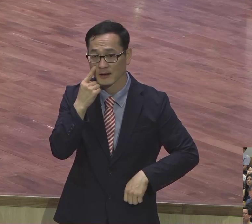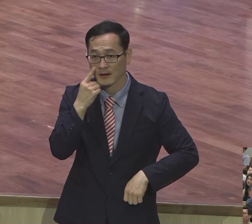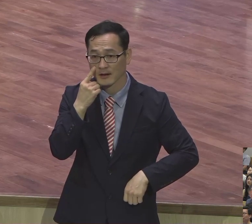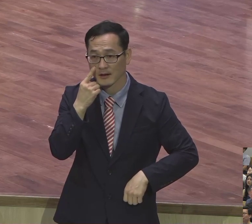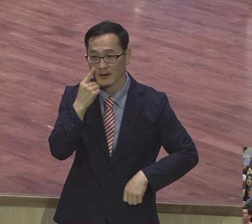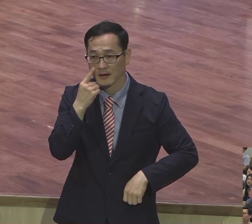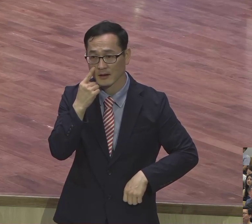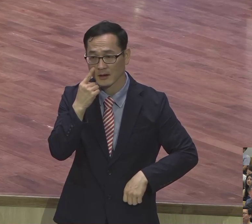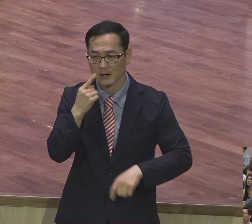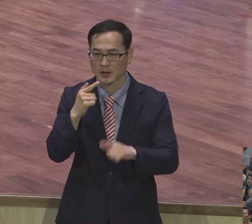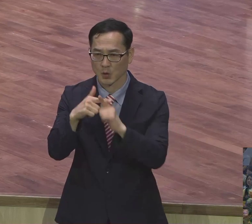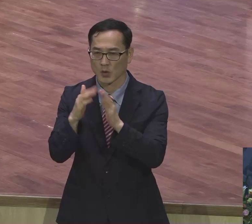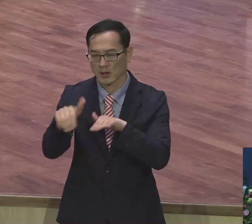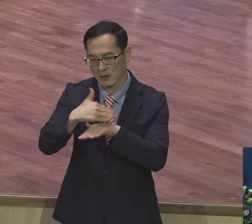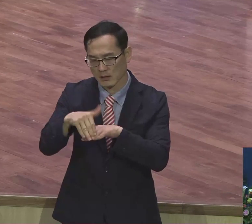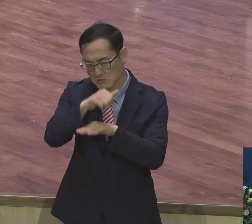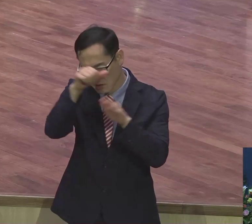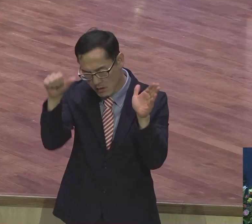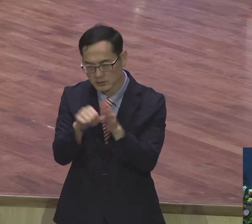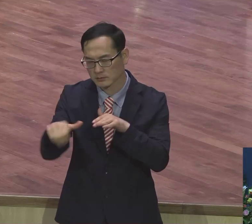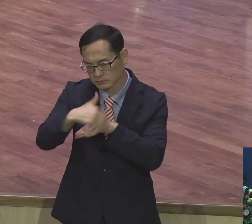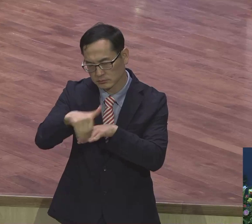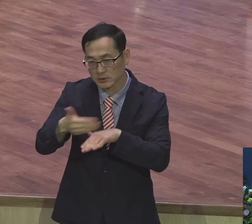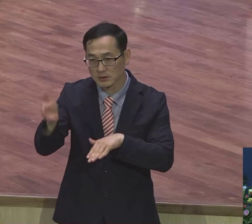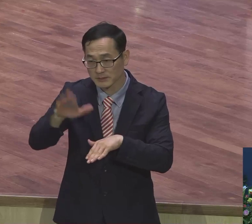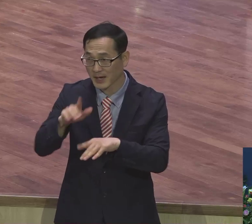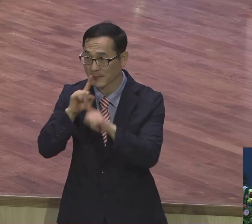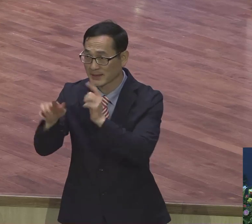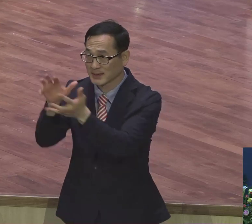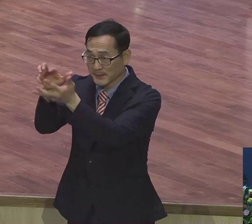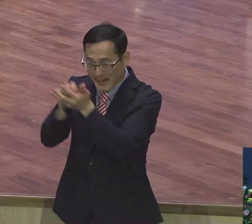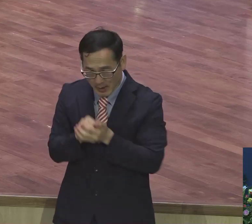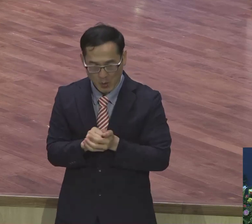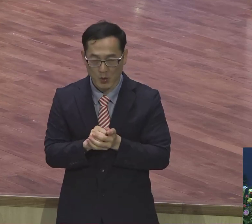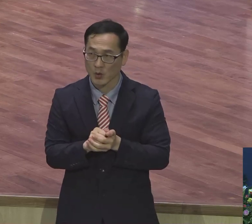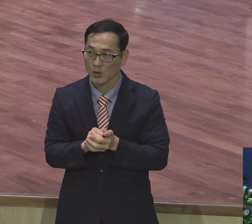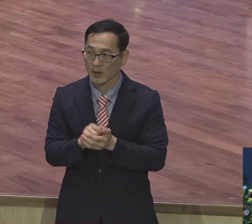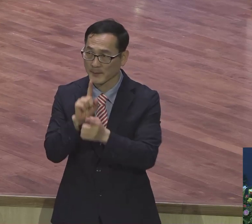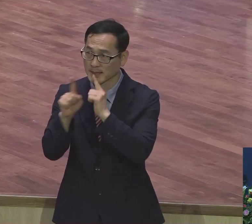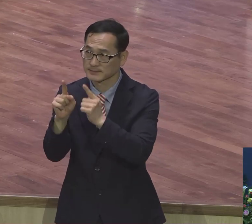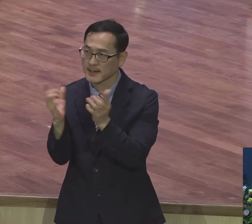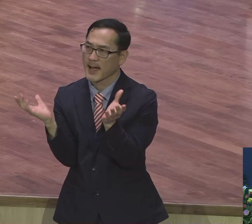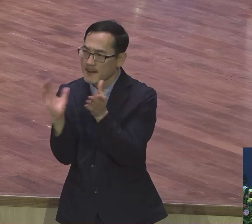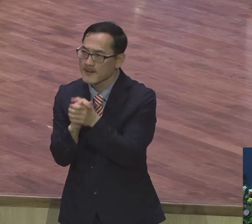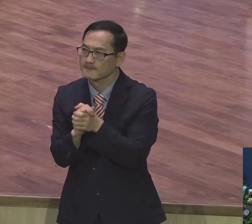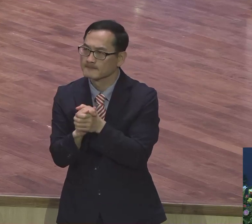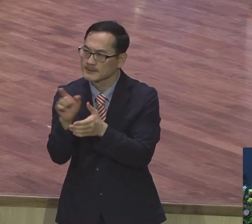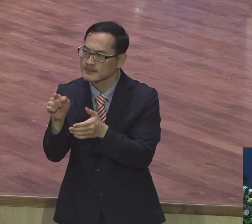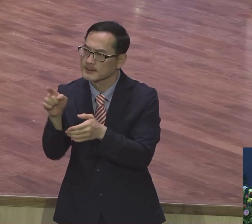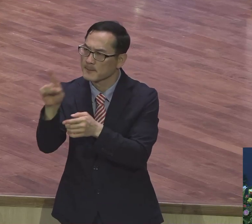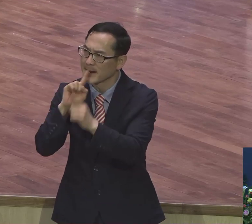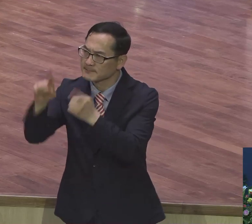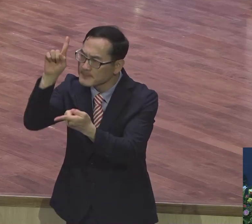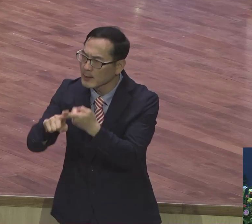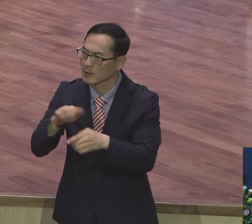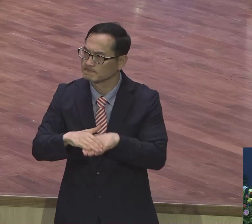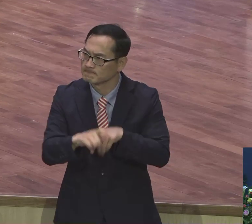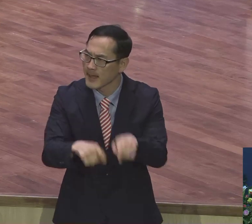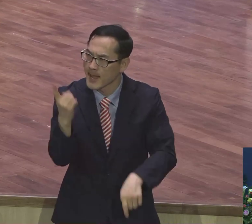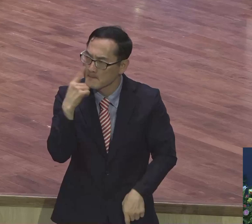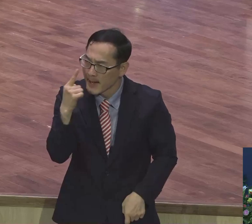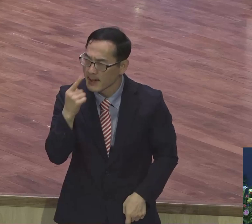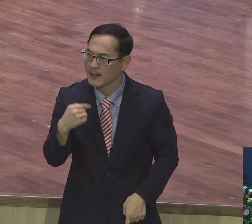평생 하면서도 말씀을 삶 속에 아 강담백식 이랬지. 그럼 내가 이번에 이렇게 해야 될 걸